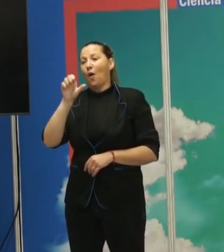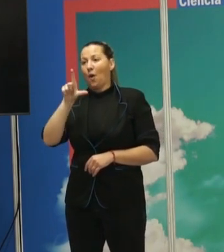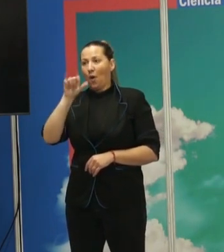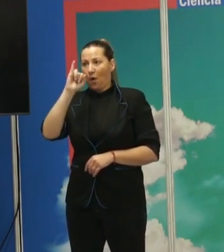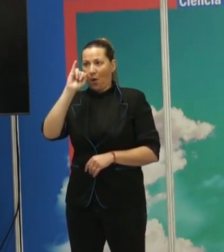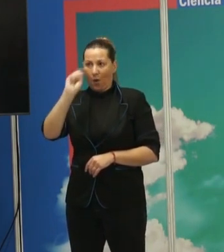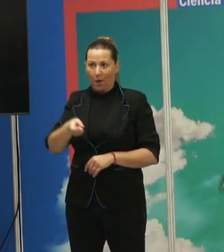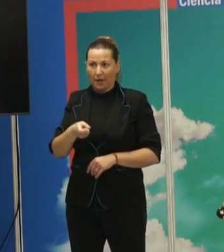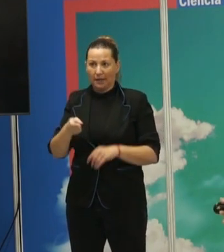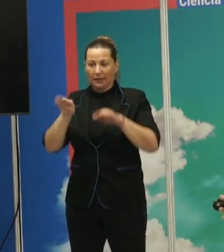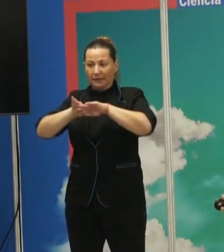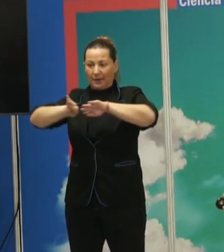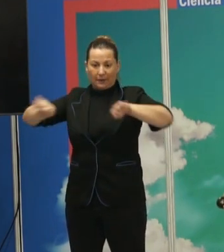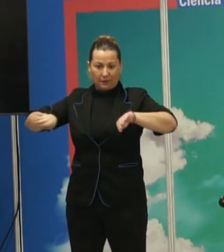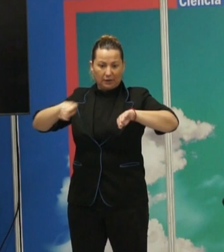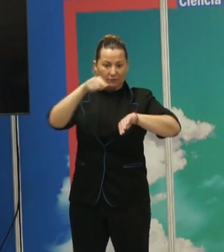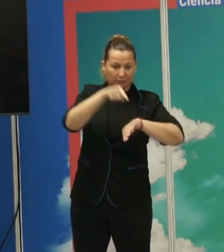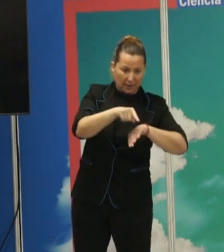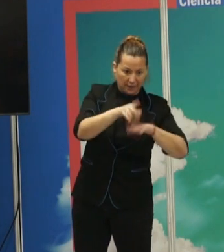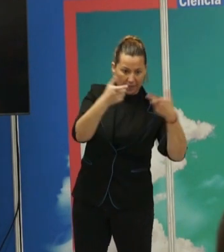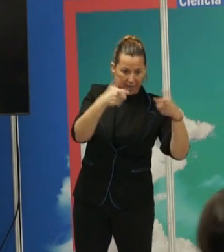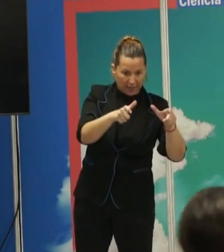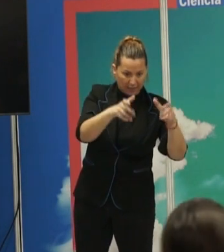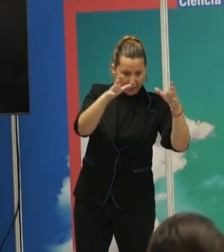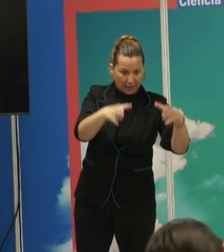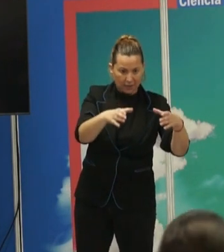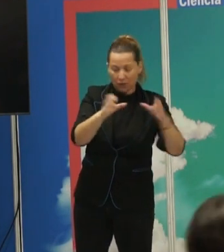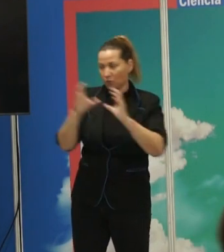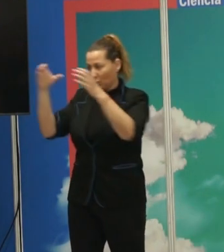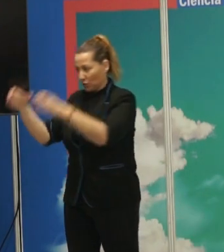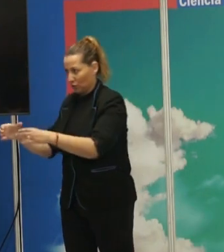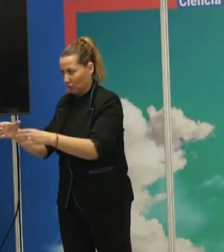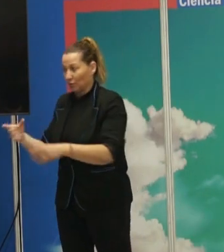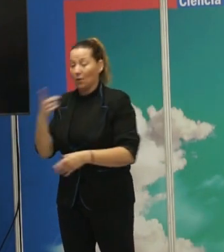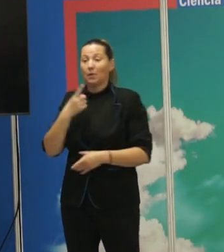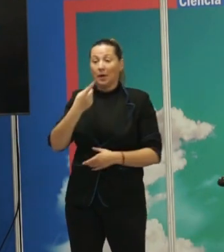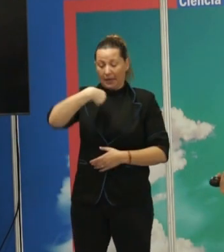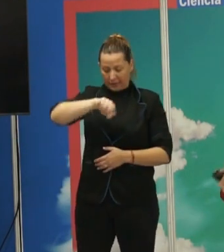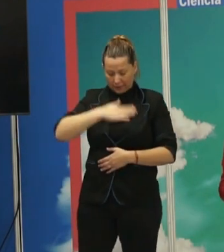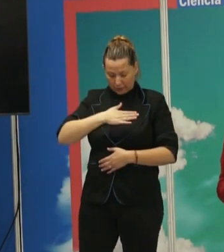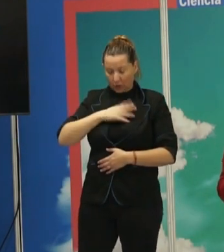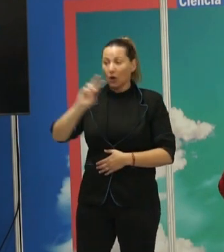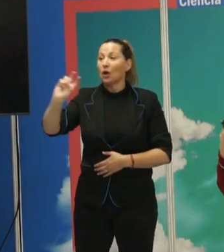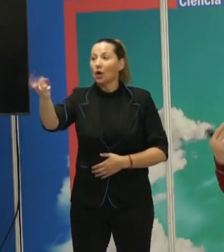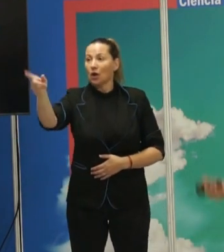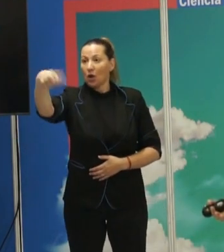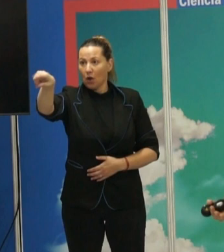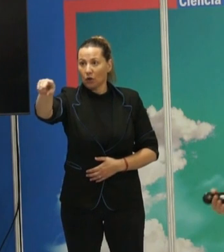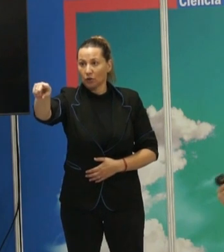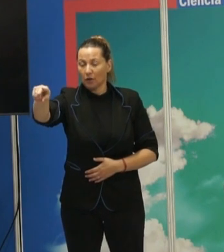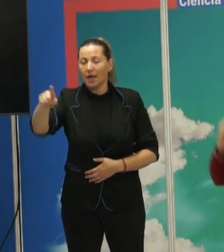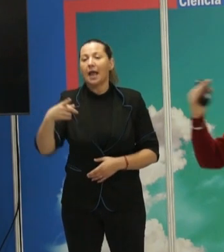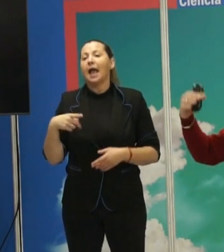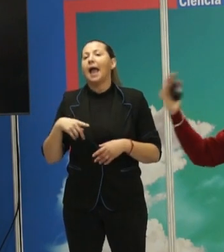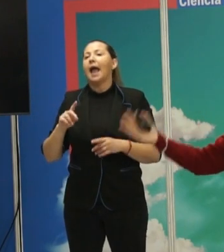quién están a un lado y quiénes son los otros. Una vez que tienes configurados en nosotros y ese otros, generalmente primero empieza con el